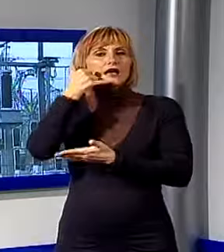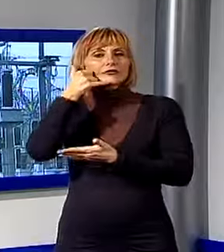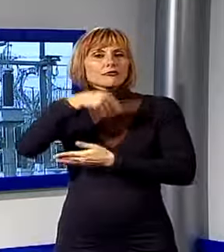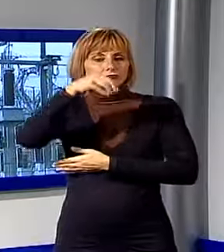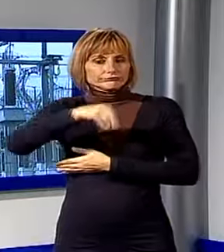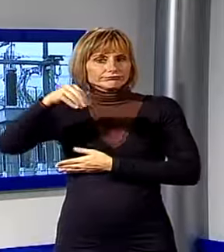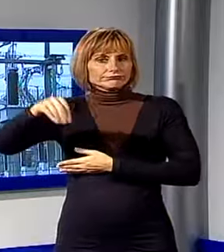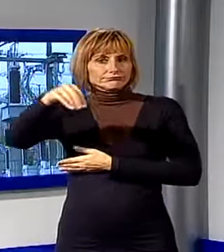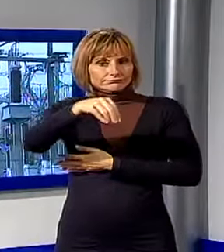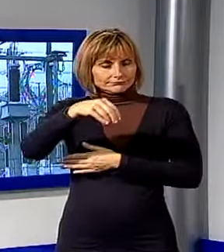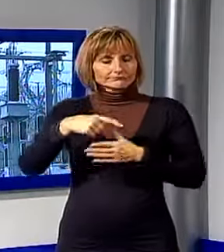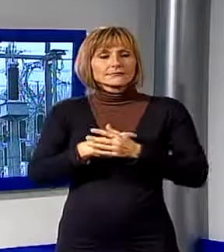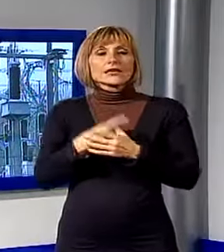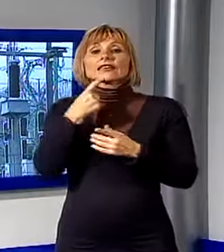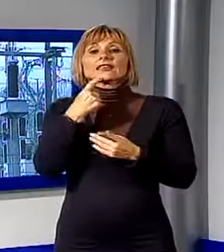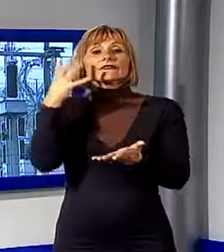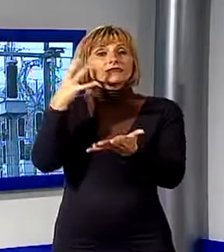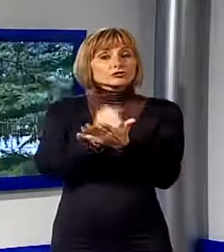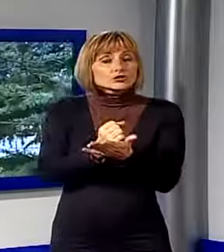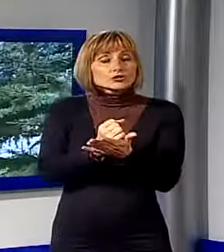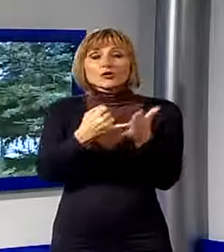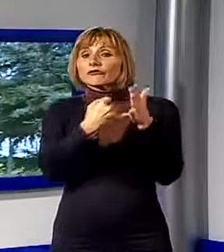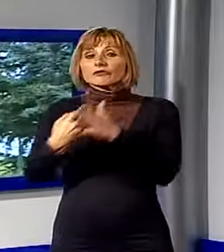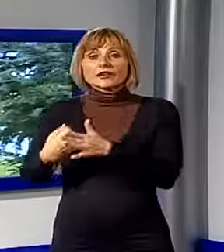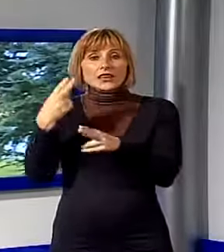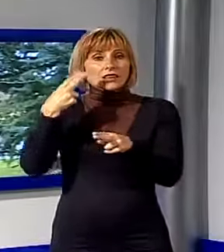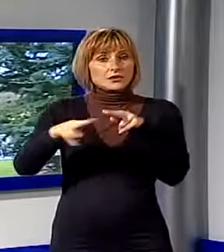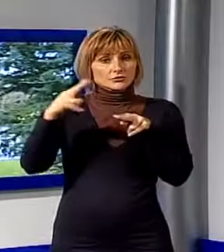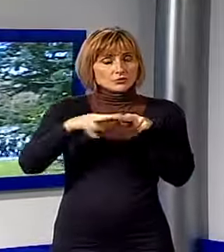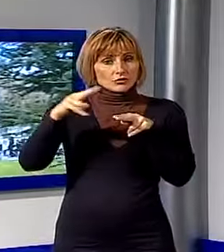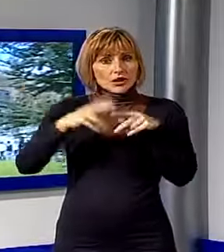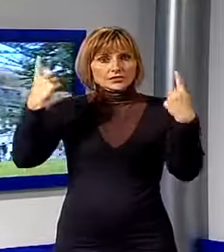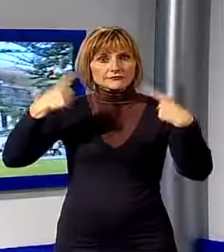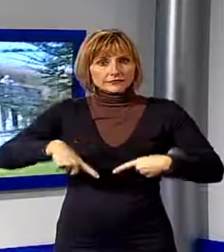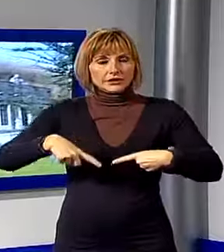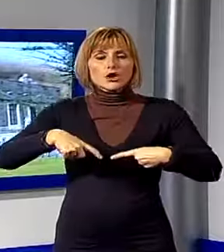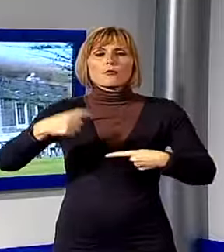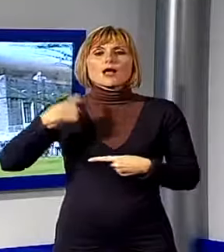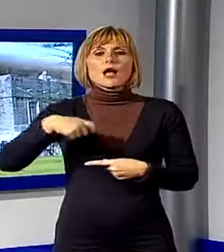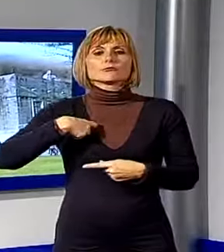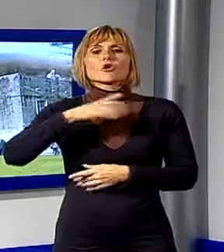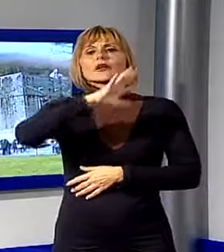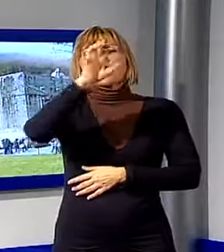parteciperanno alla finale nazionale dove nei prossimi mesi si sfideranno con i campioni delle altre regioni.